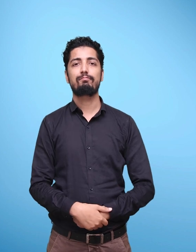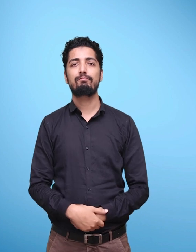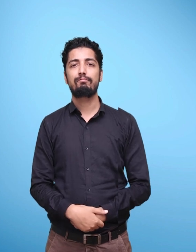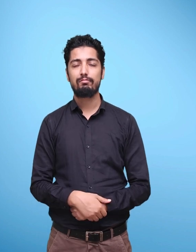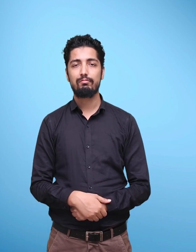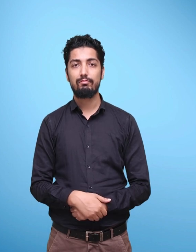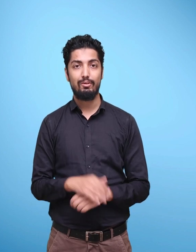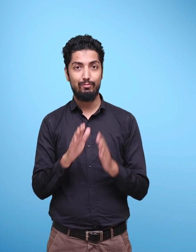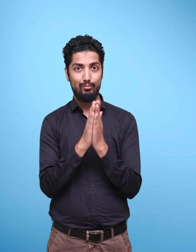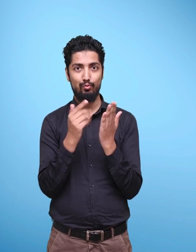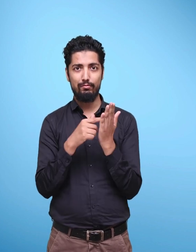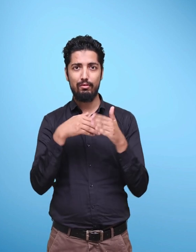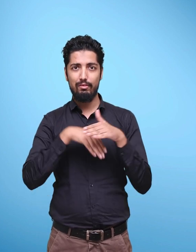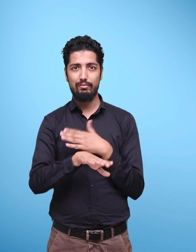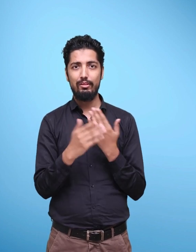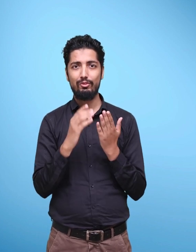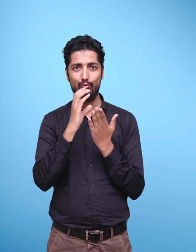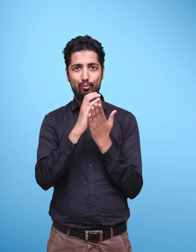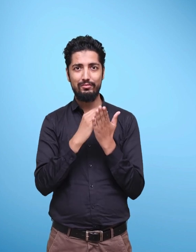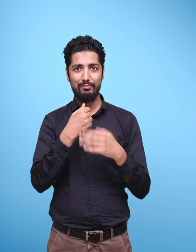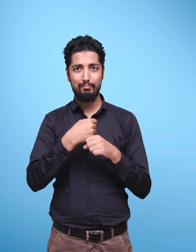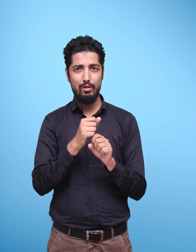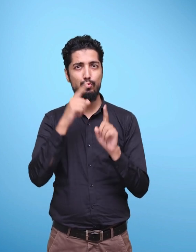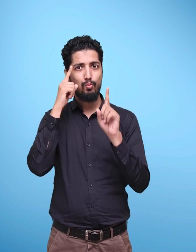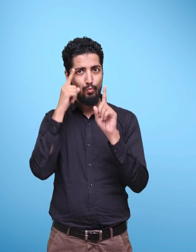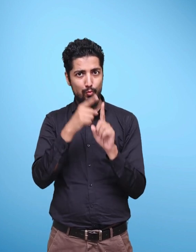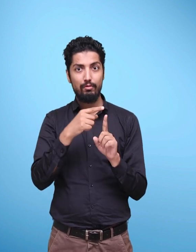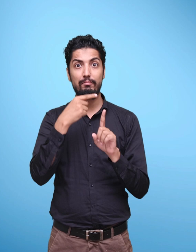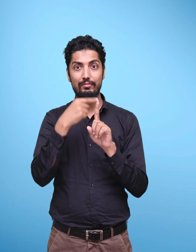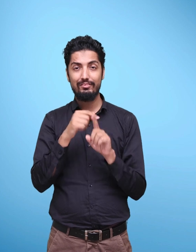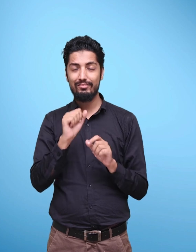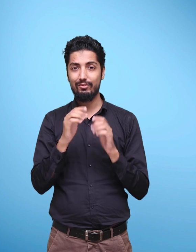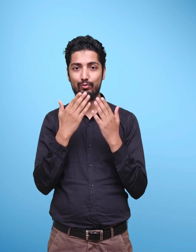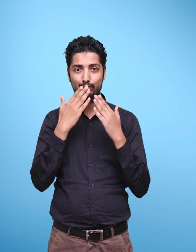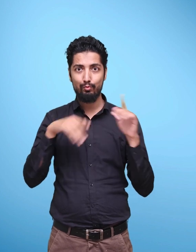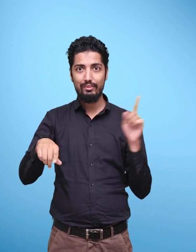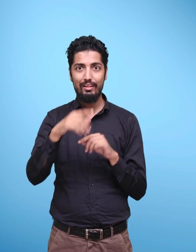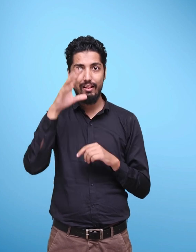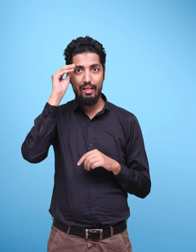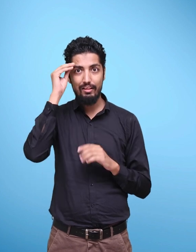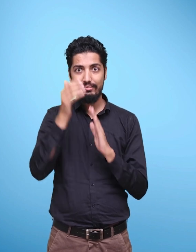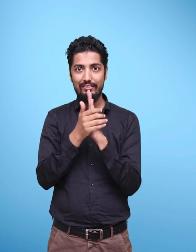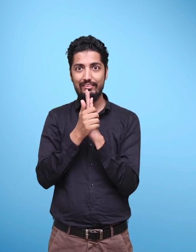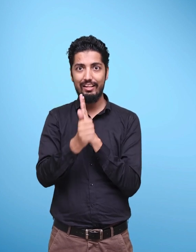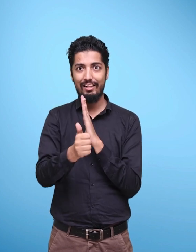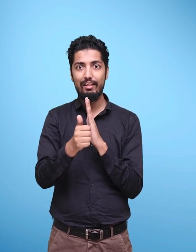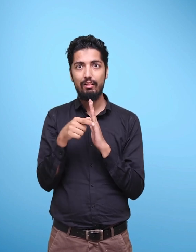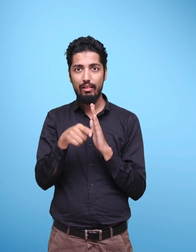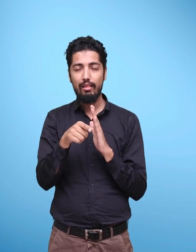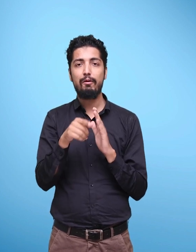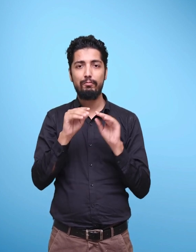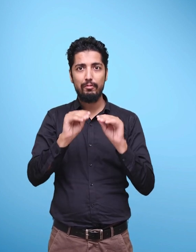The textbook takes into consideration the curricular goals, competencies and